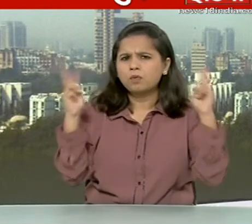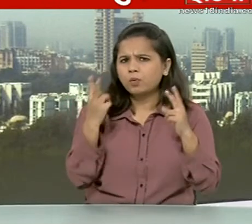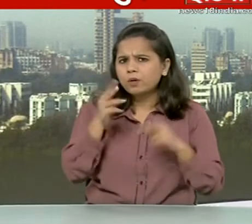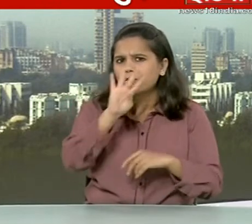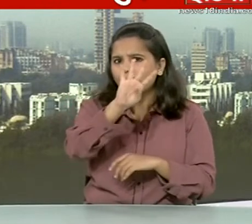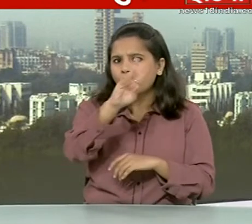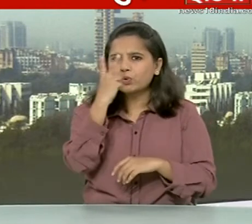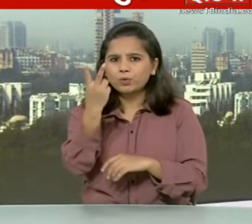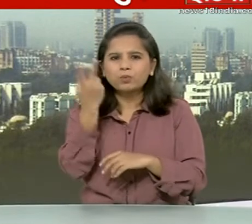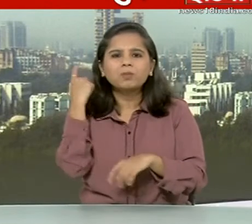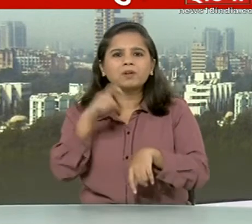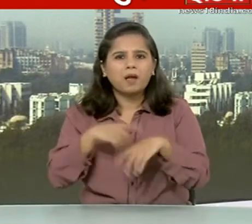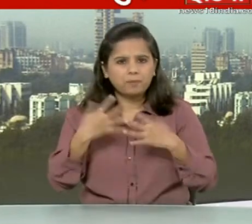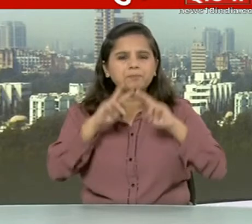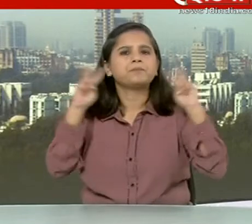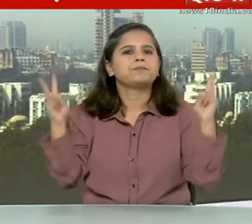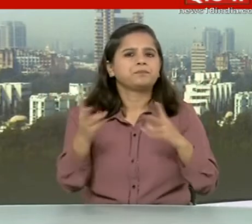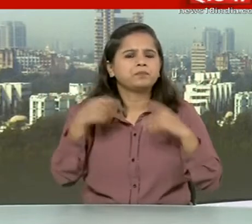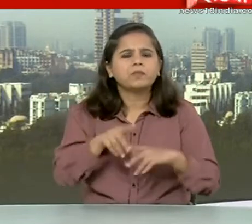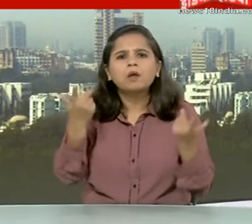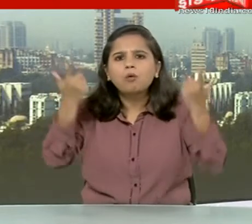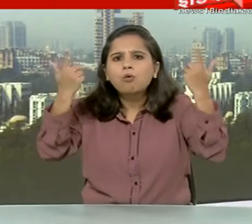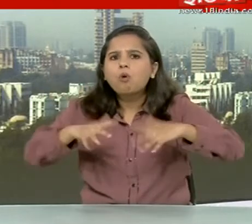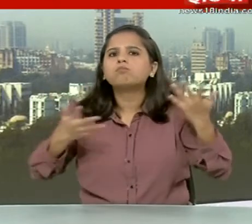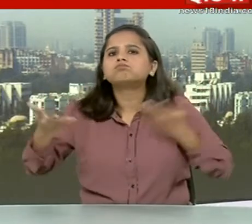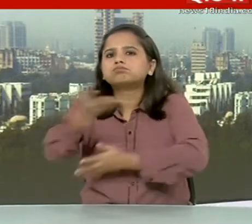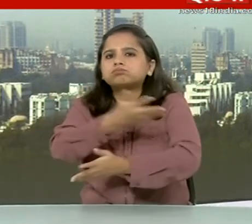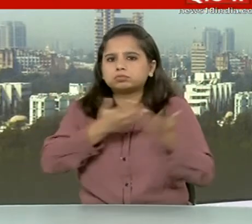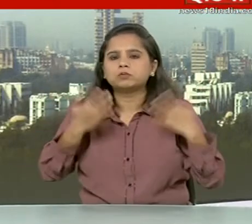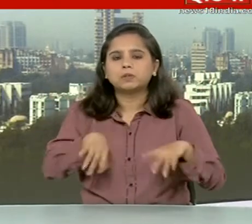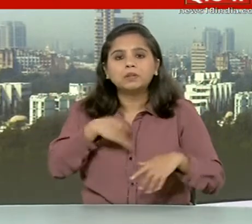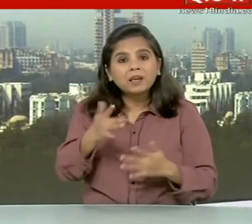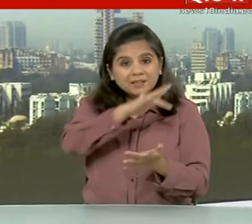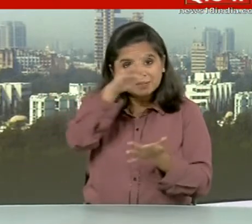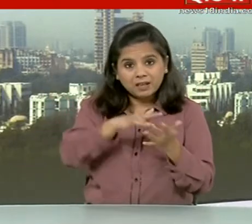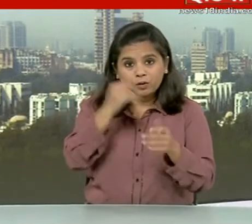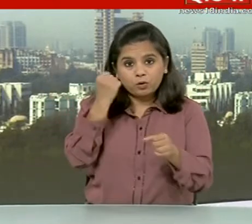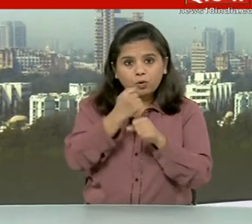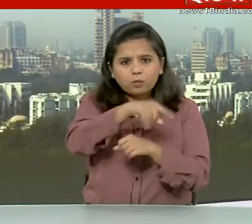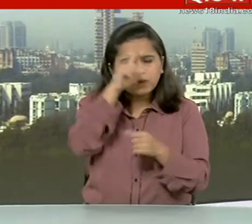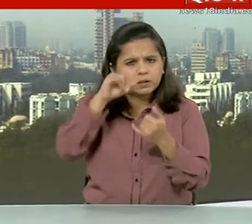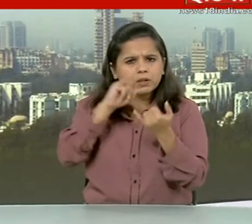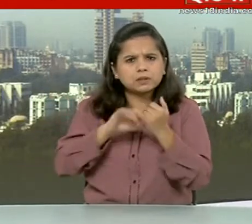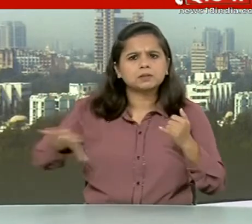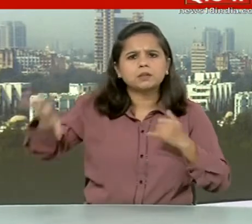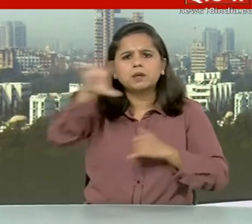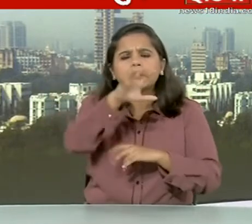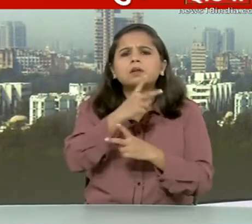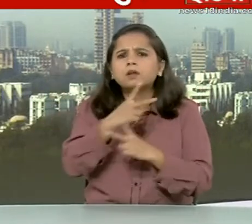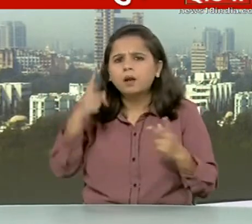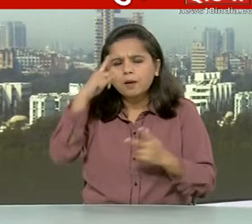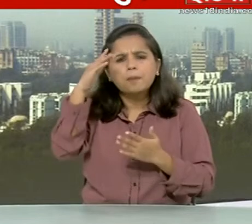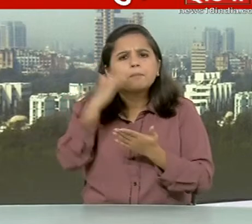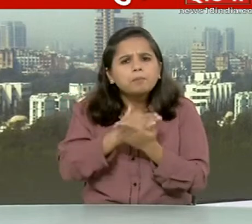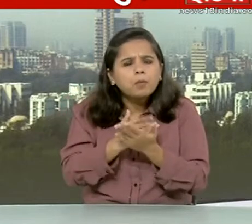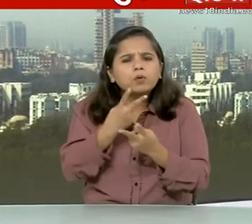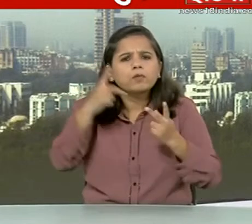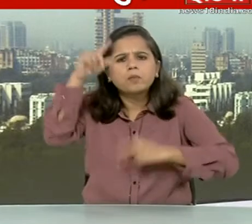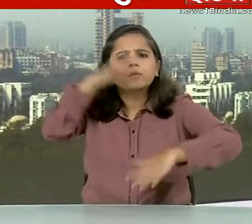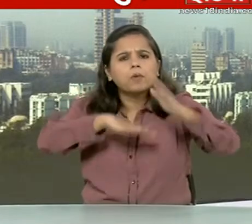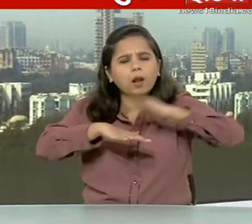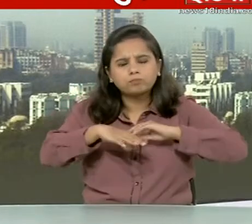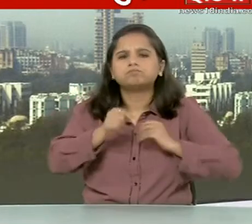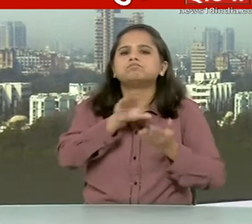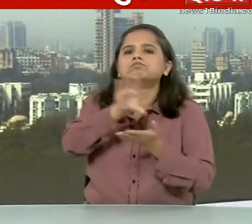बैटक में किशती पूर्ती के मुद्दे पर चर्चा की गई थी जिसके बाद केंद्र ने राज्यों को विशेश योजना की तहट पैसे देने का